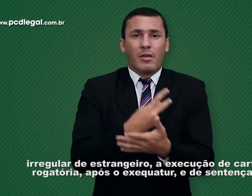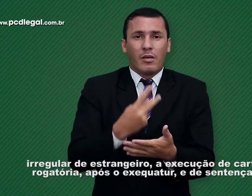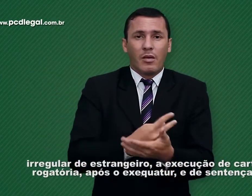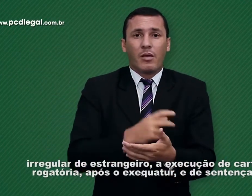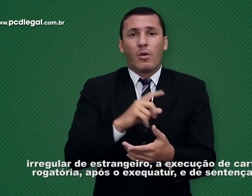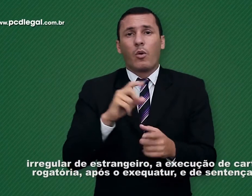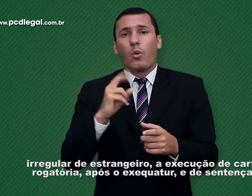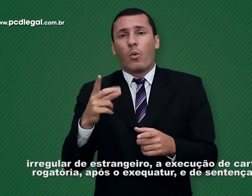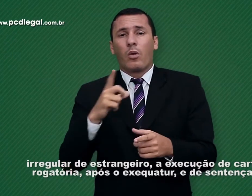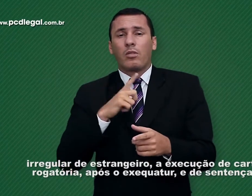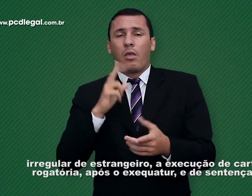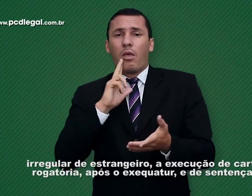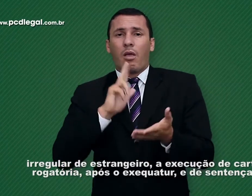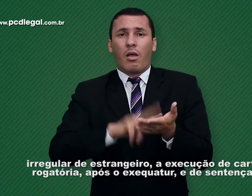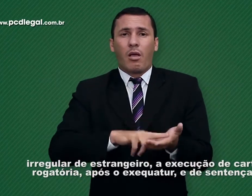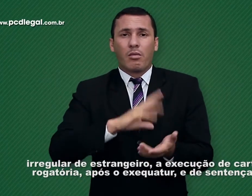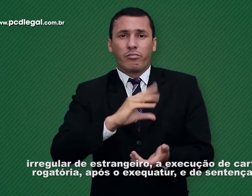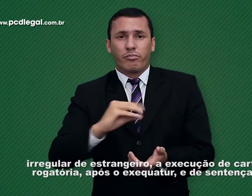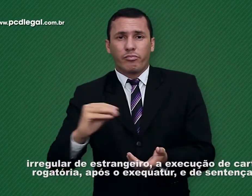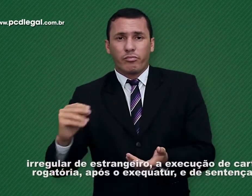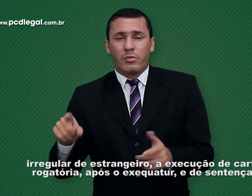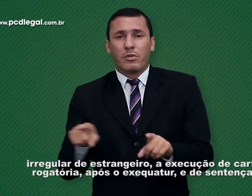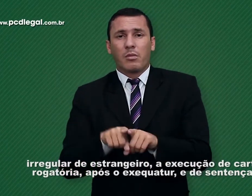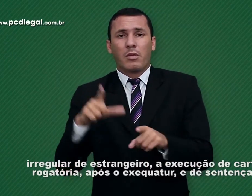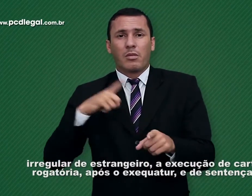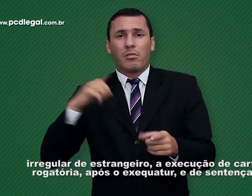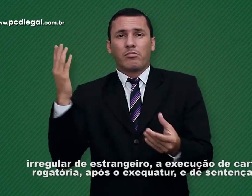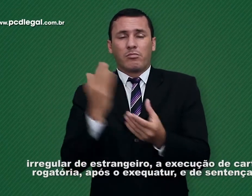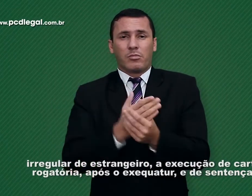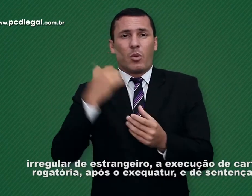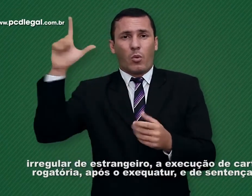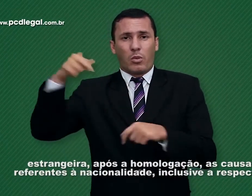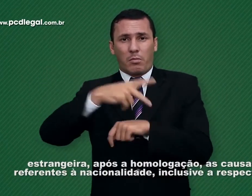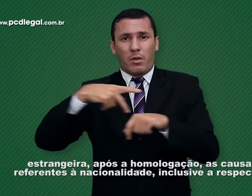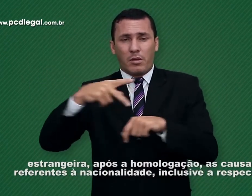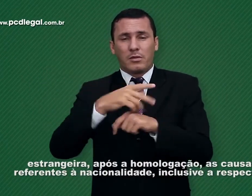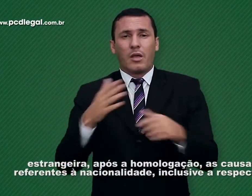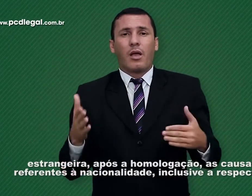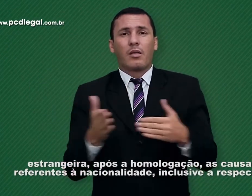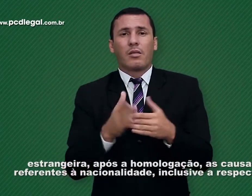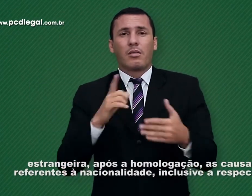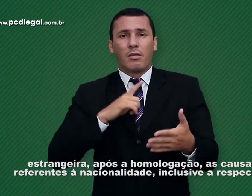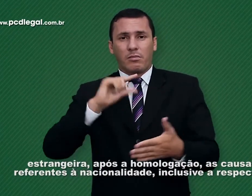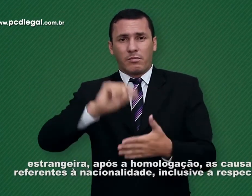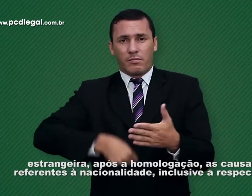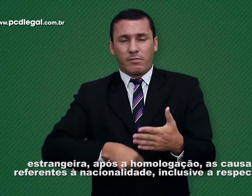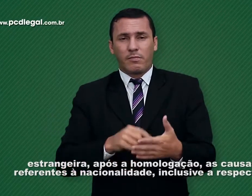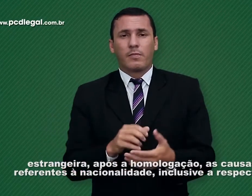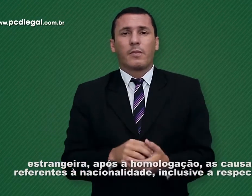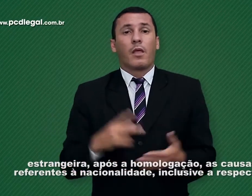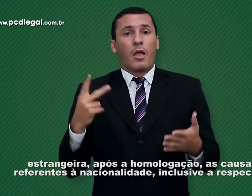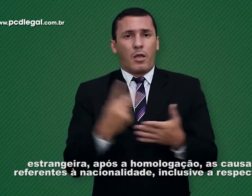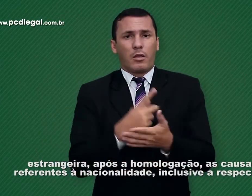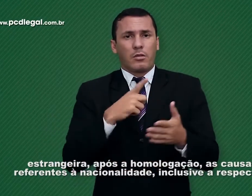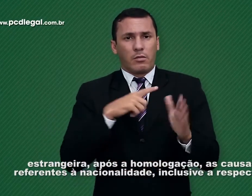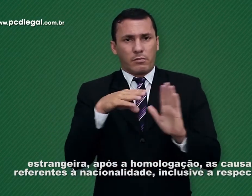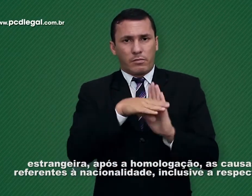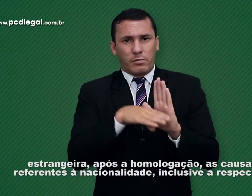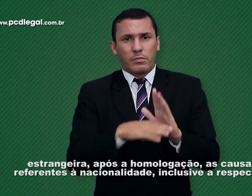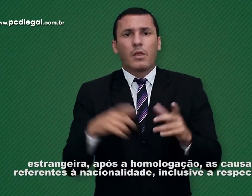carta rogatória após o execuator e de sentença estrangeira após a homologação, as causas